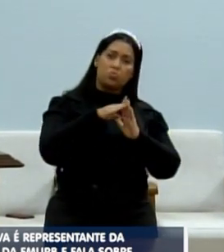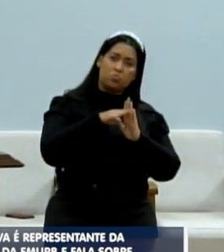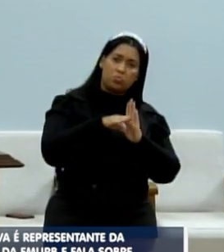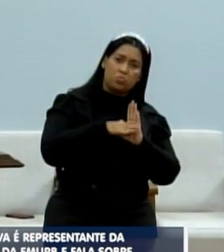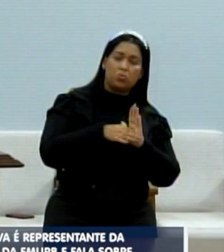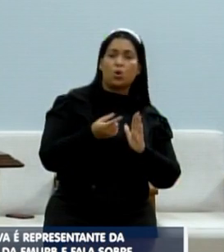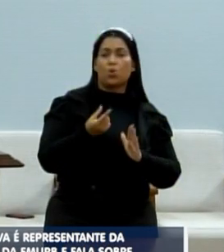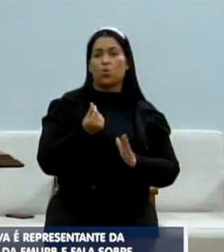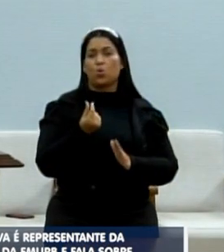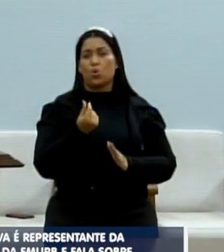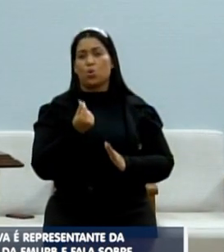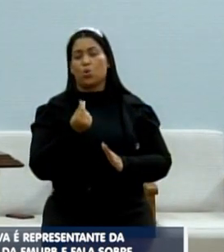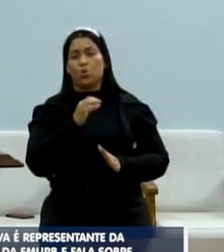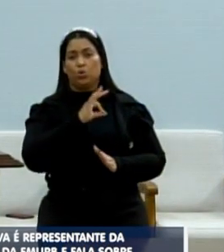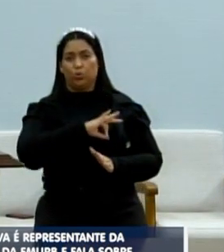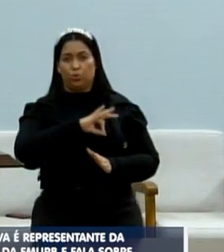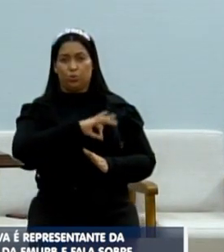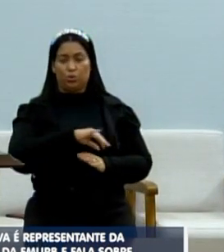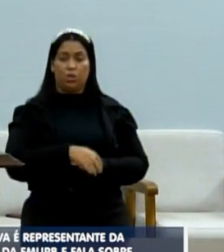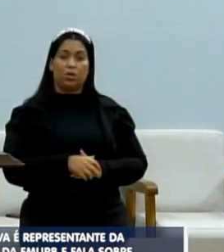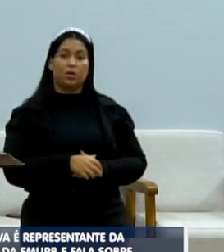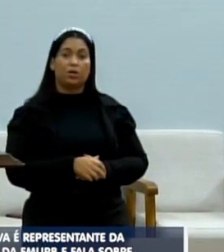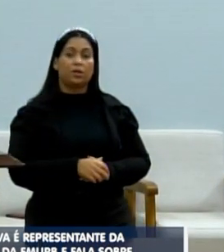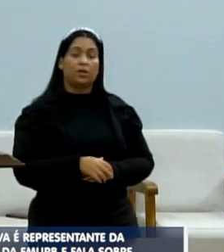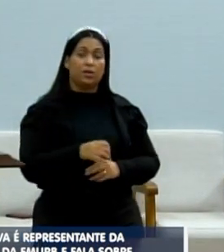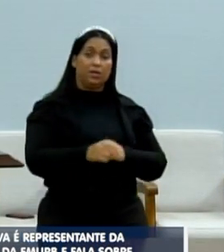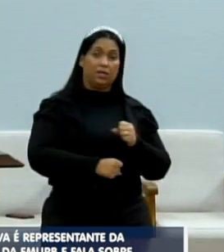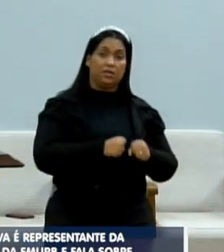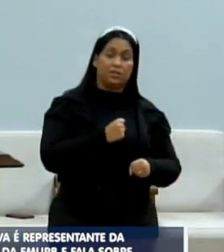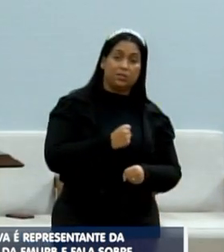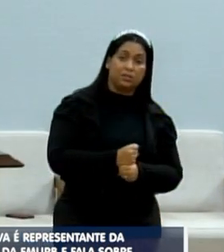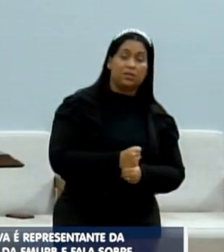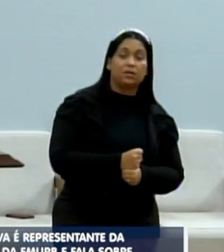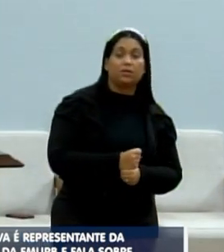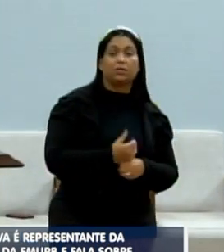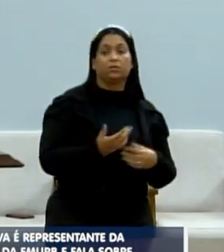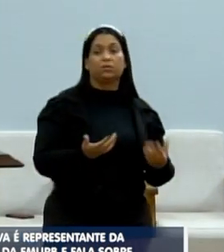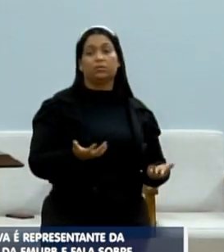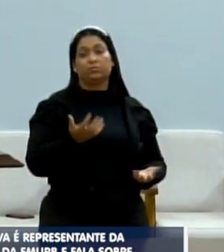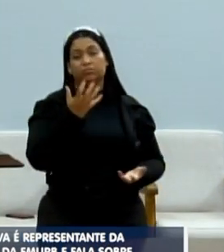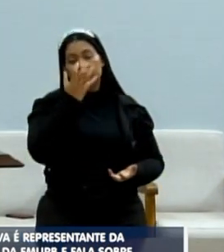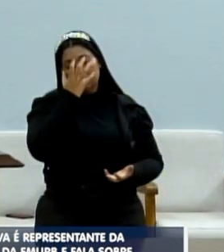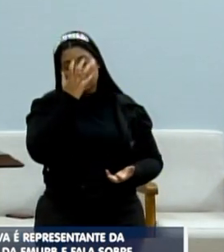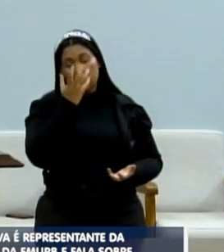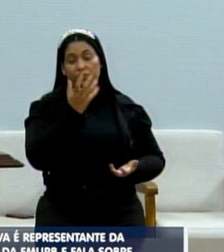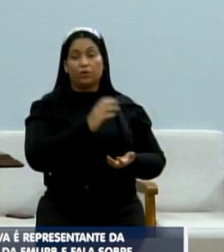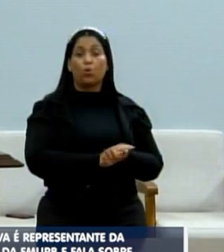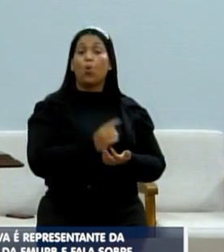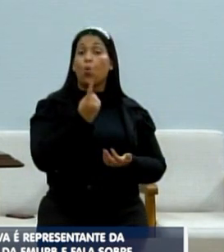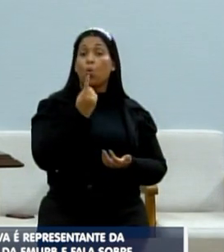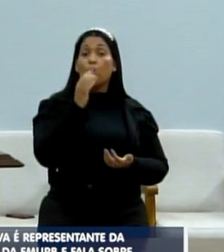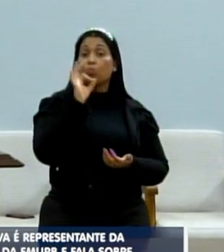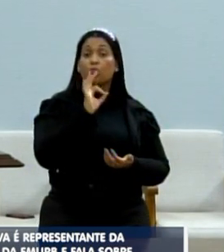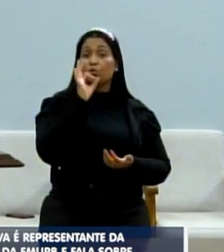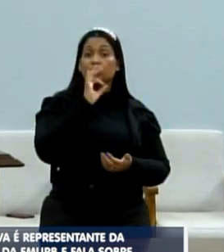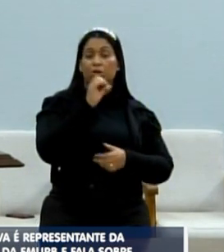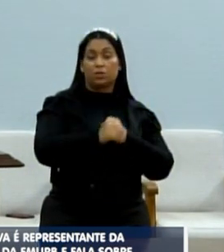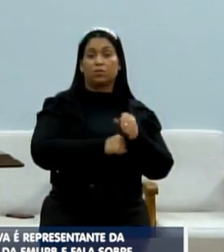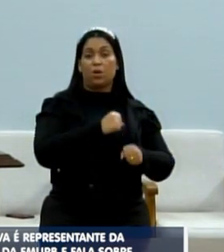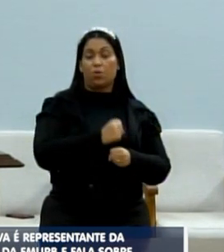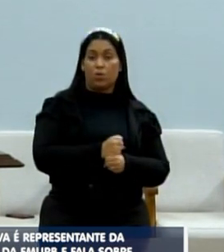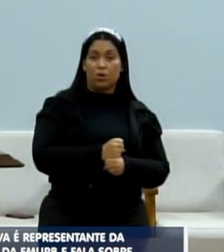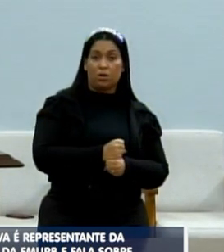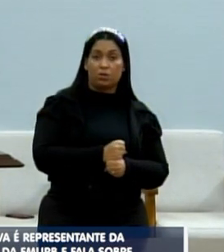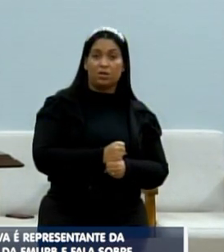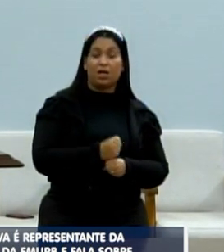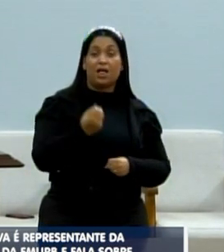salário. gente quer referência. Esse ano-ênio que eles dão para a gente é uma vergonha. 1% ao ano, você tem que